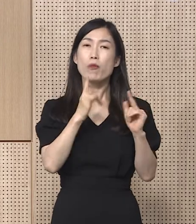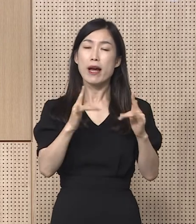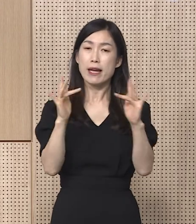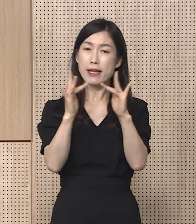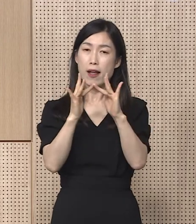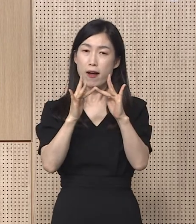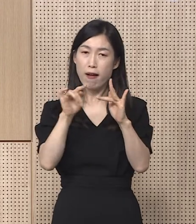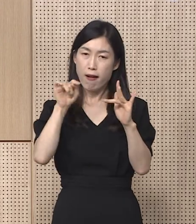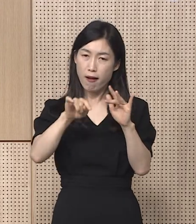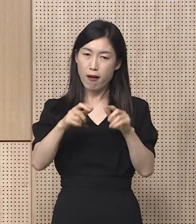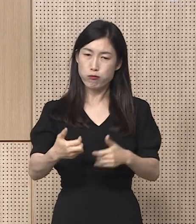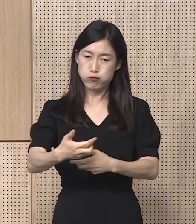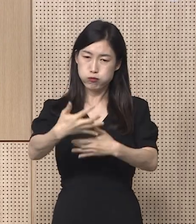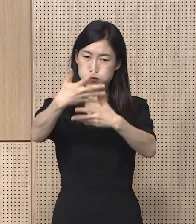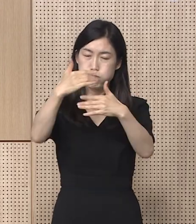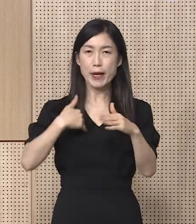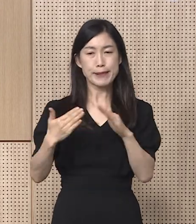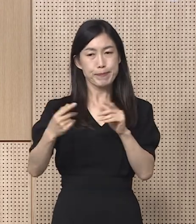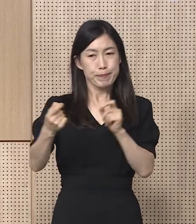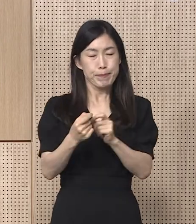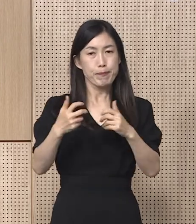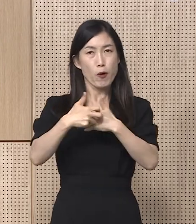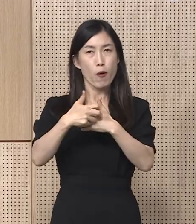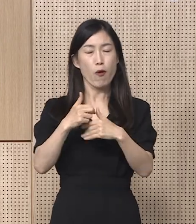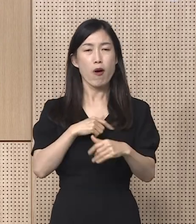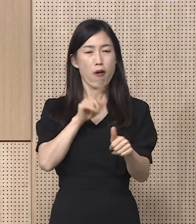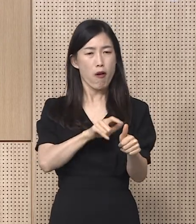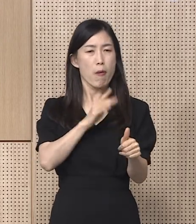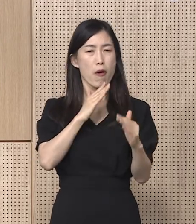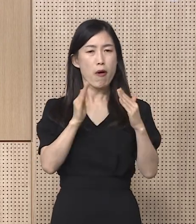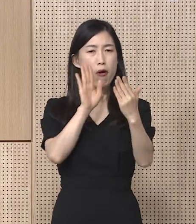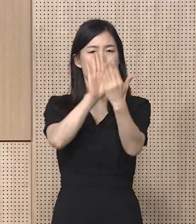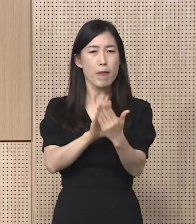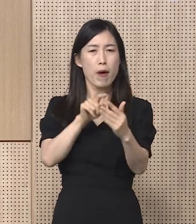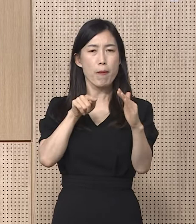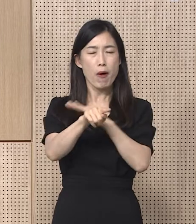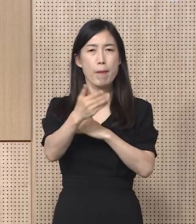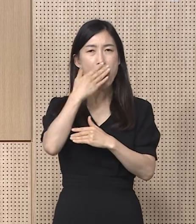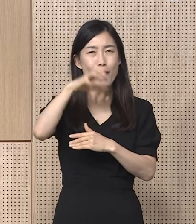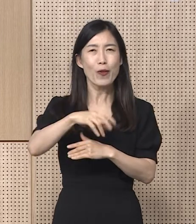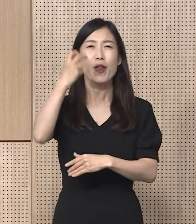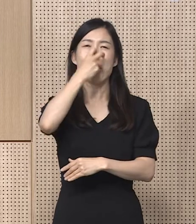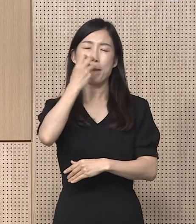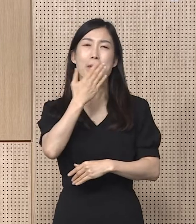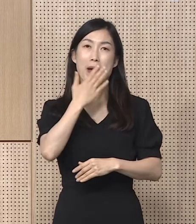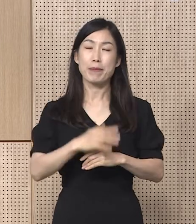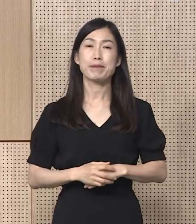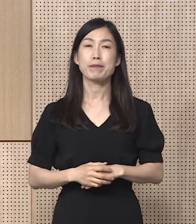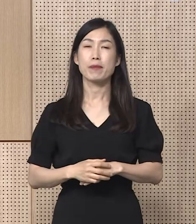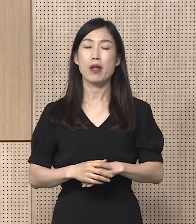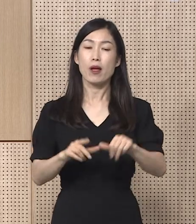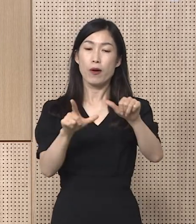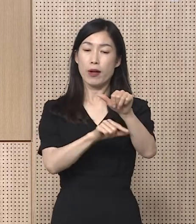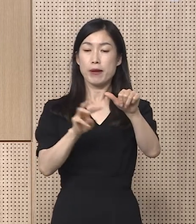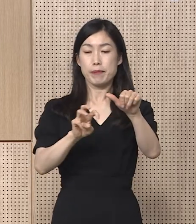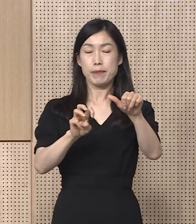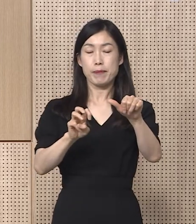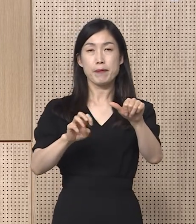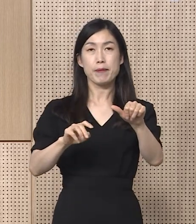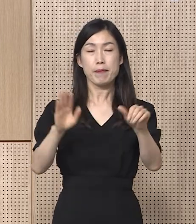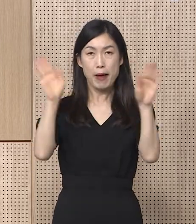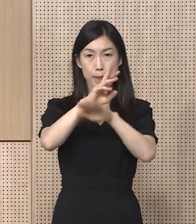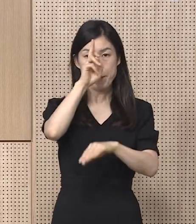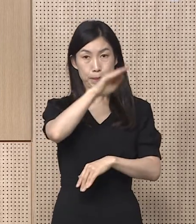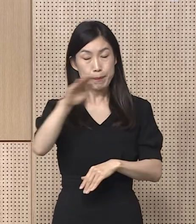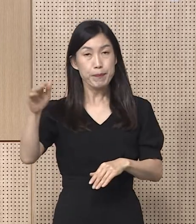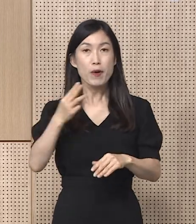가까운 곳을 확인하여 이용할 수 있습니다. 다음은 경기도 코로나19 예방접종 현황입니다. 5월 30일 0시 기준 경기도